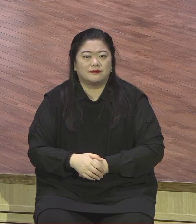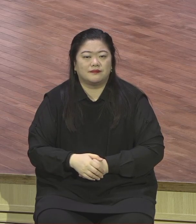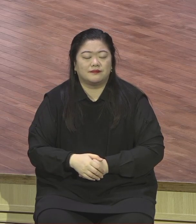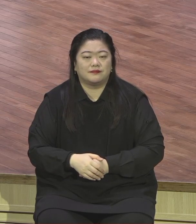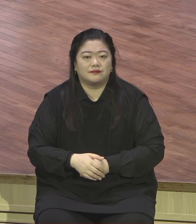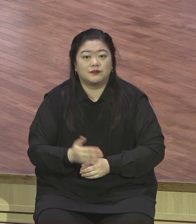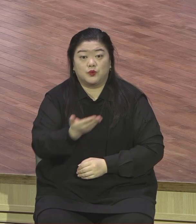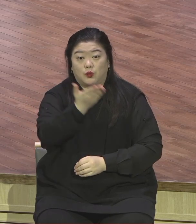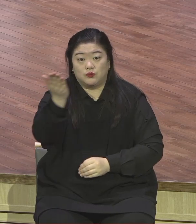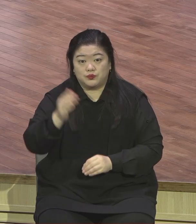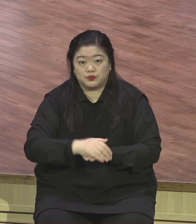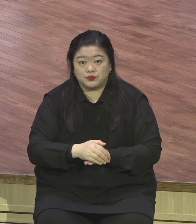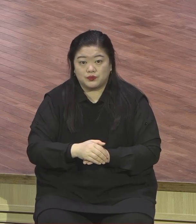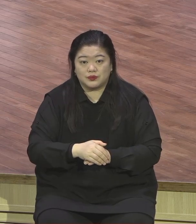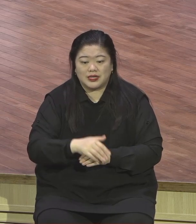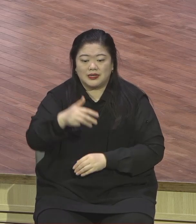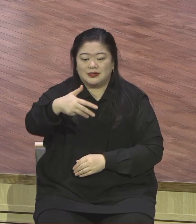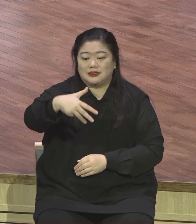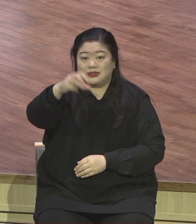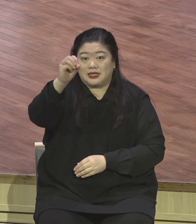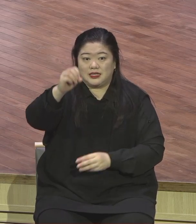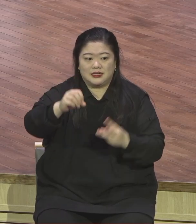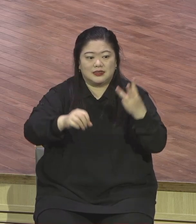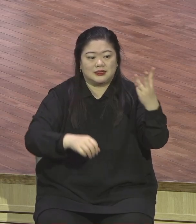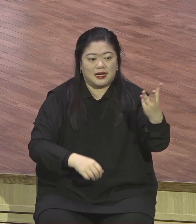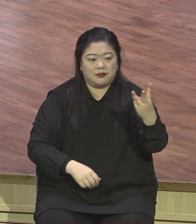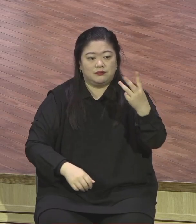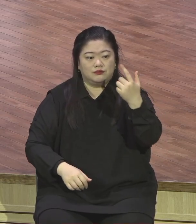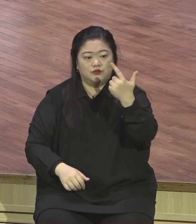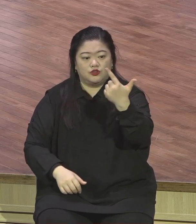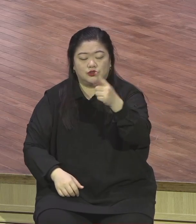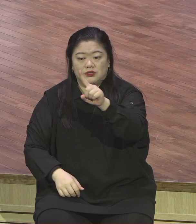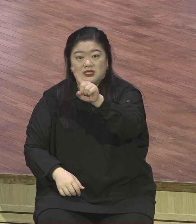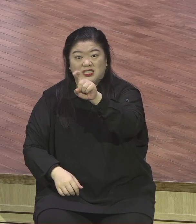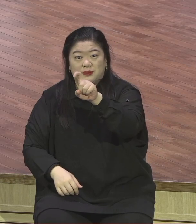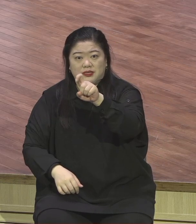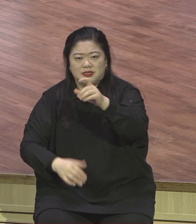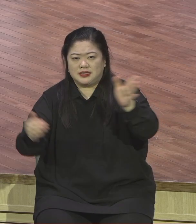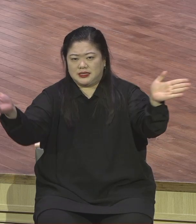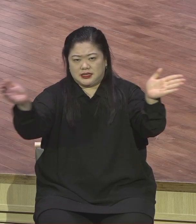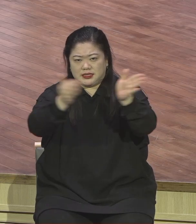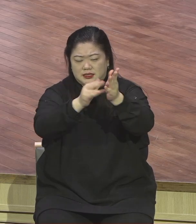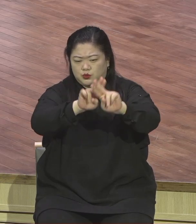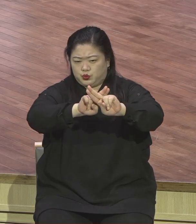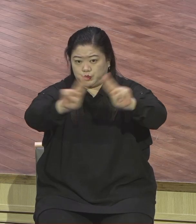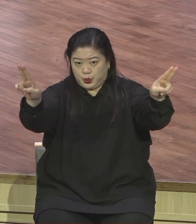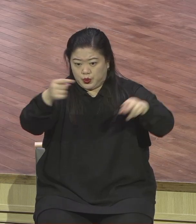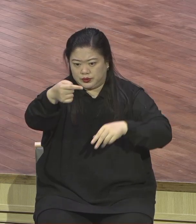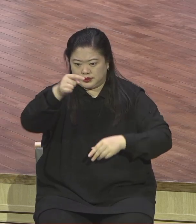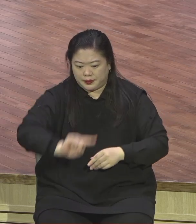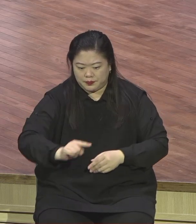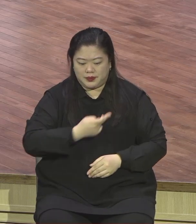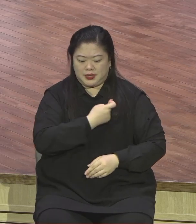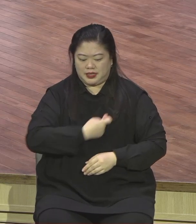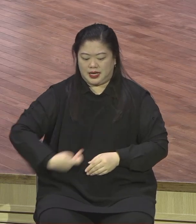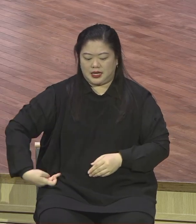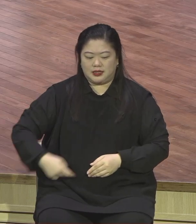다 상식의 3장 6장 11장에서 빠져나와. 상식의 1장 3절 8절 된 줄 믿습니다. 그리스도가 드러나고 그리스도가